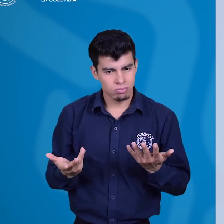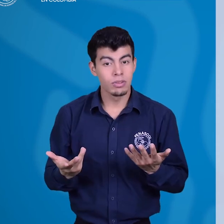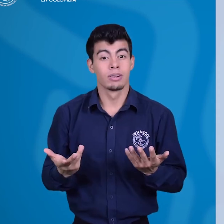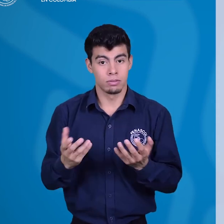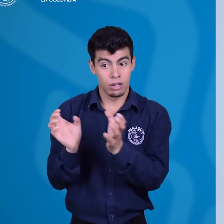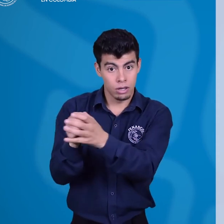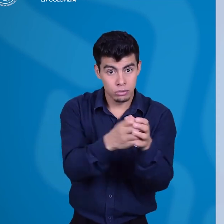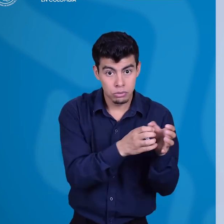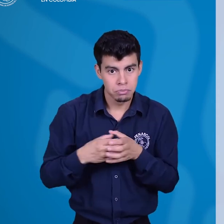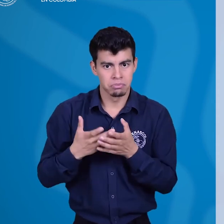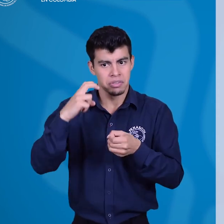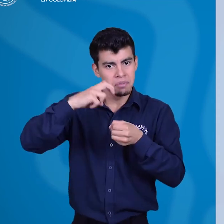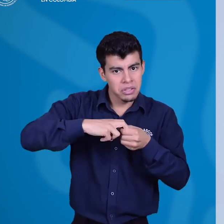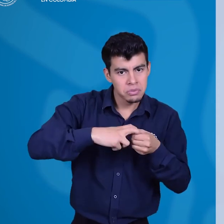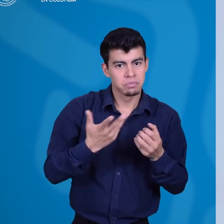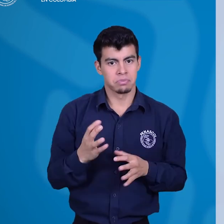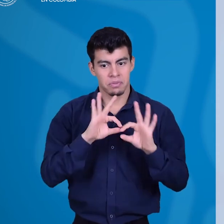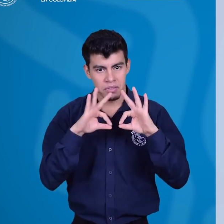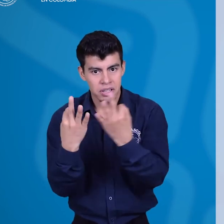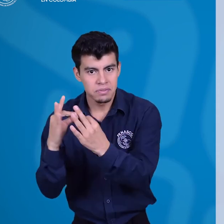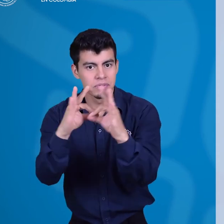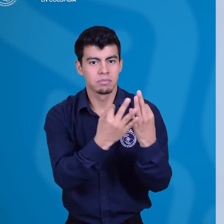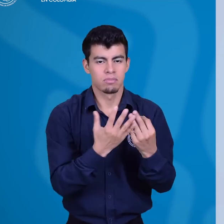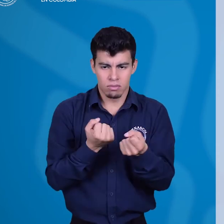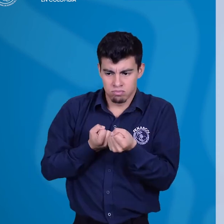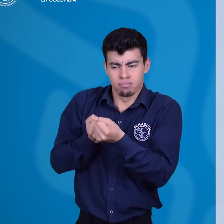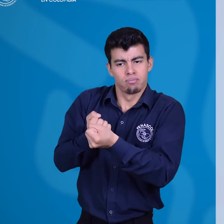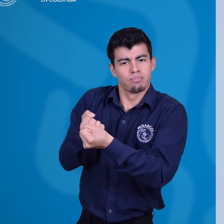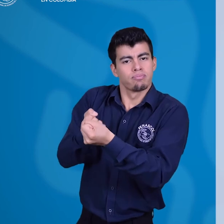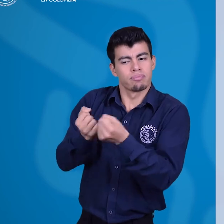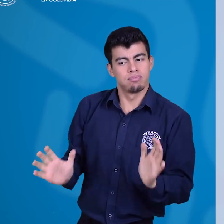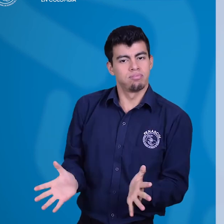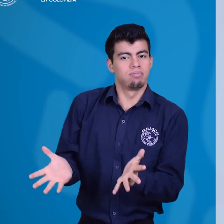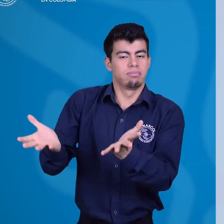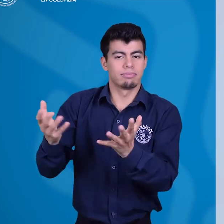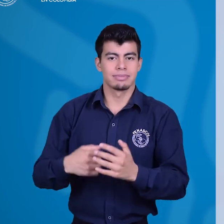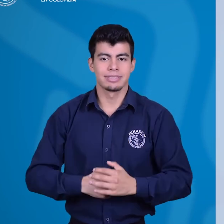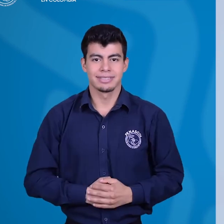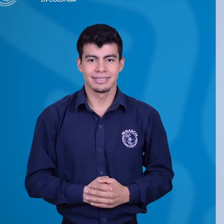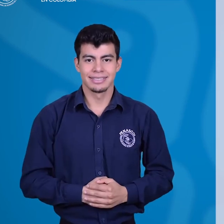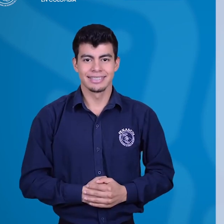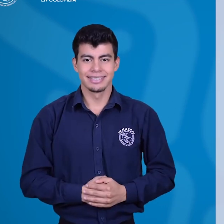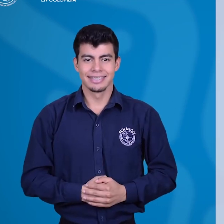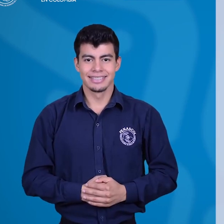mujeres, así como contar con el apoyo de las asociaciones de sordos, la federación y las familias.